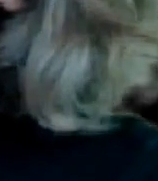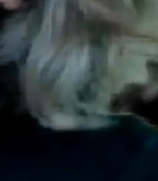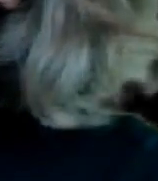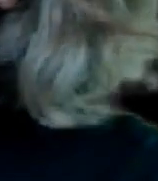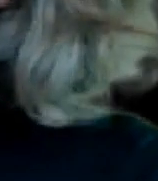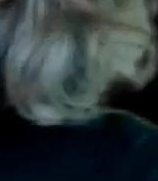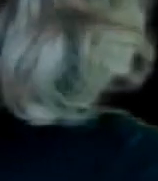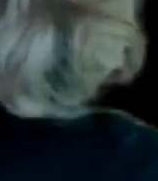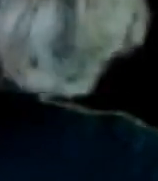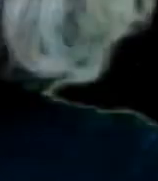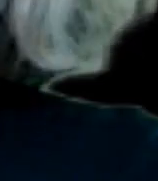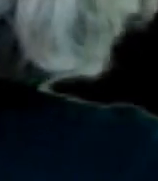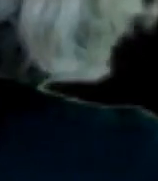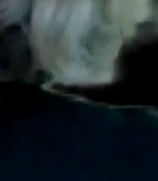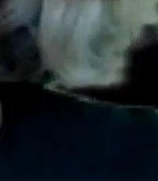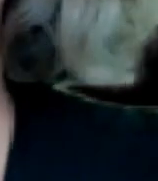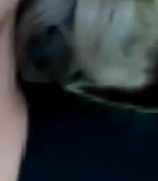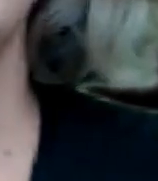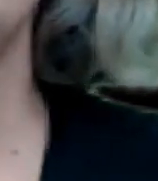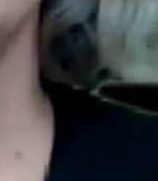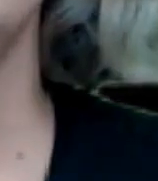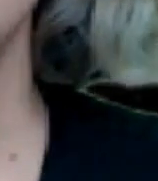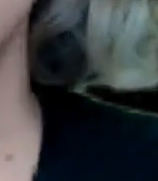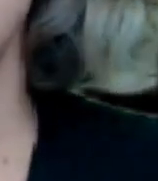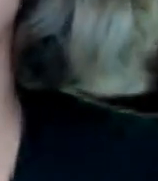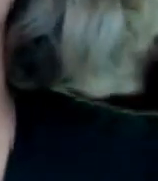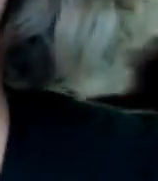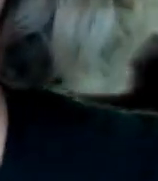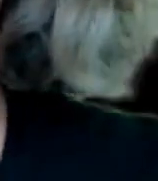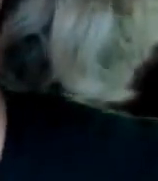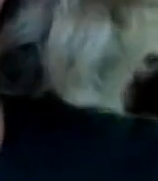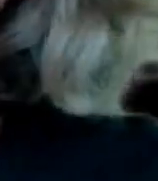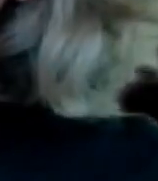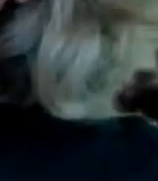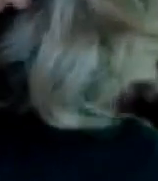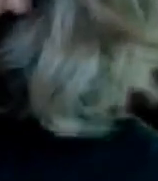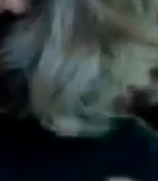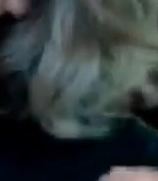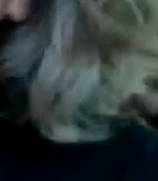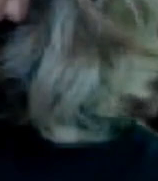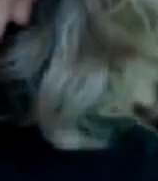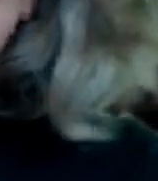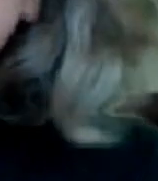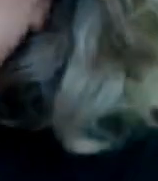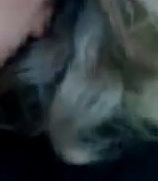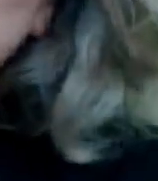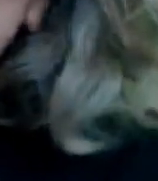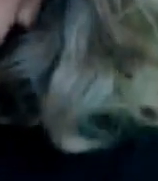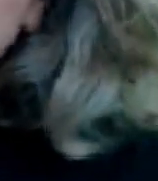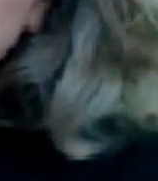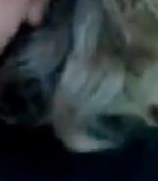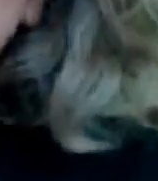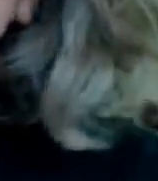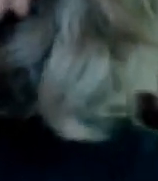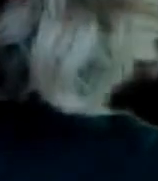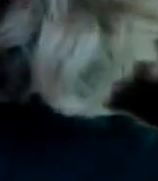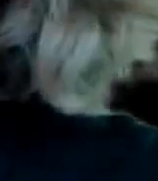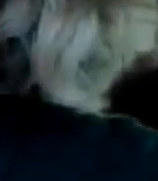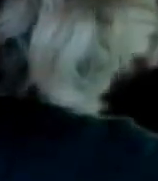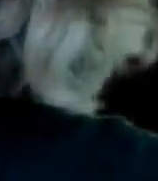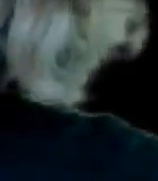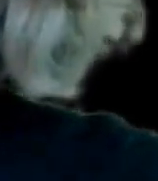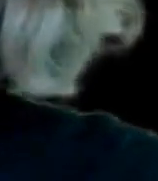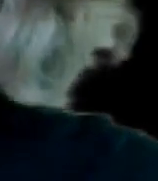Haciéndole daño Y eso es Eso es Creo que Que quizá No No sé si ellos Lleguen a ver este